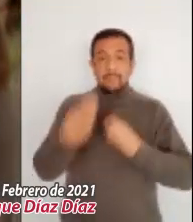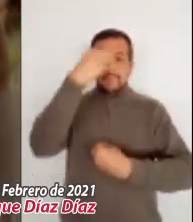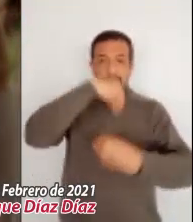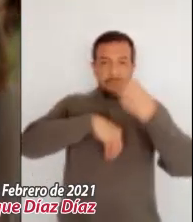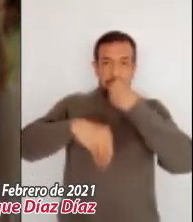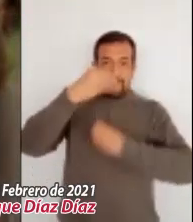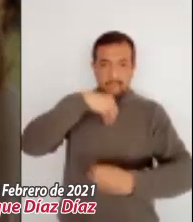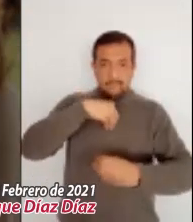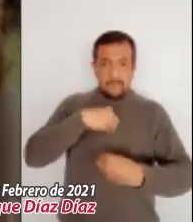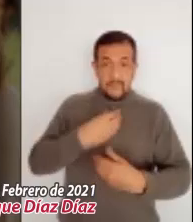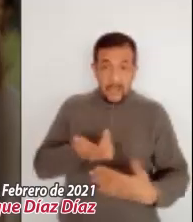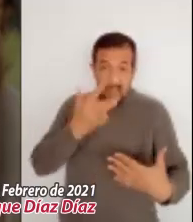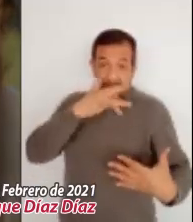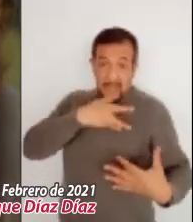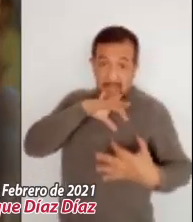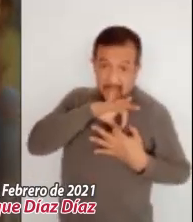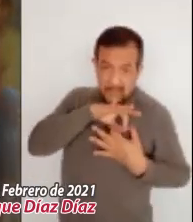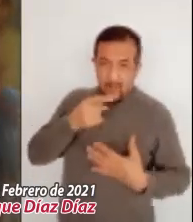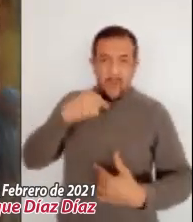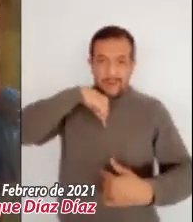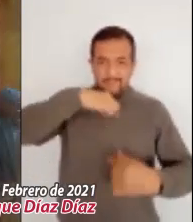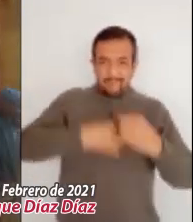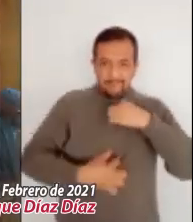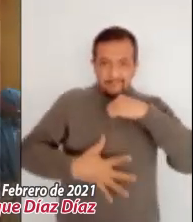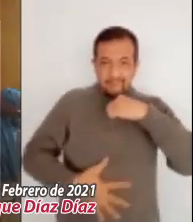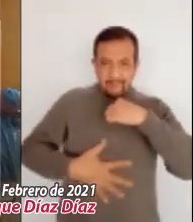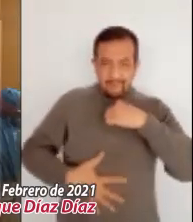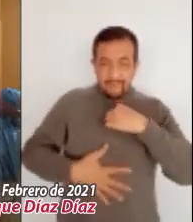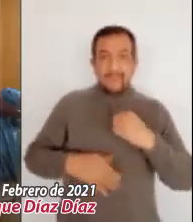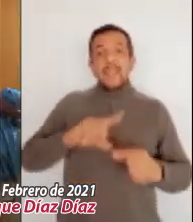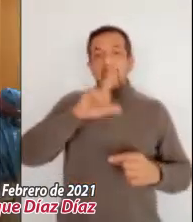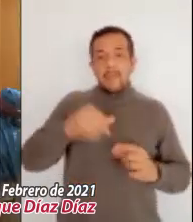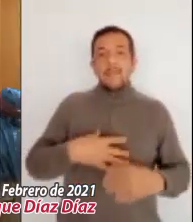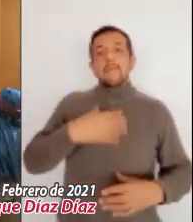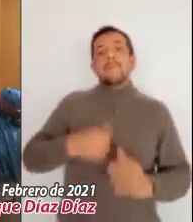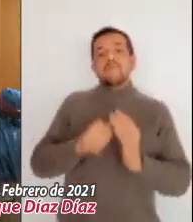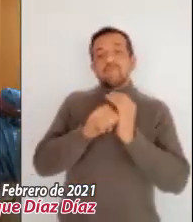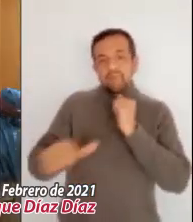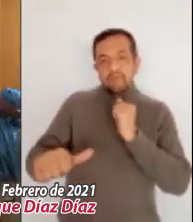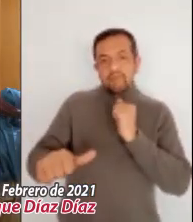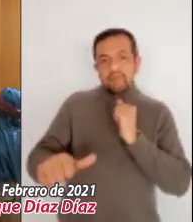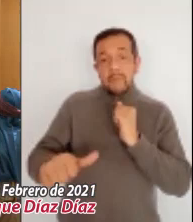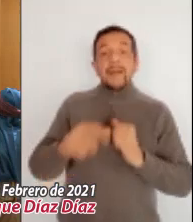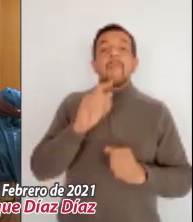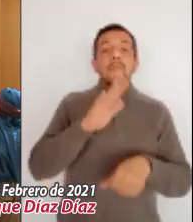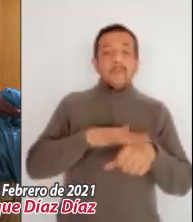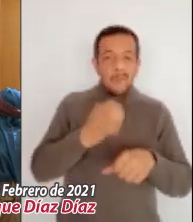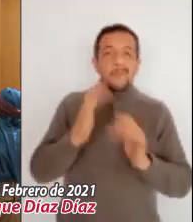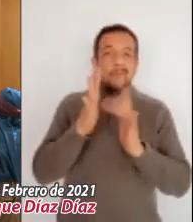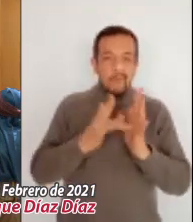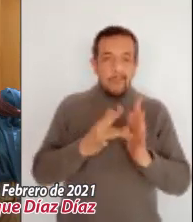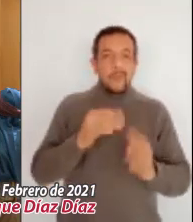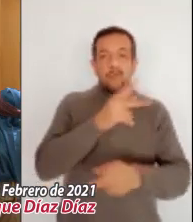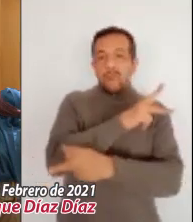puede contaminarlo, porque no entra en su corazón, sino en el vientre y después sale del cuerpo. Con estas palabras